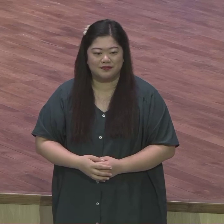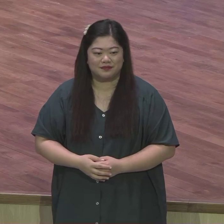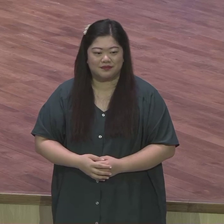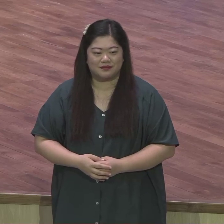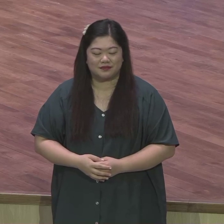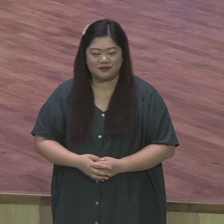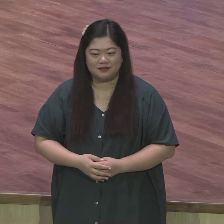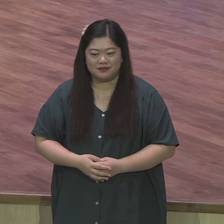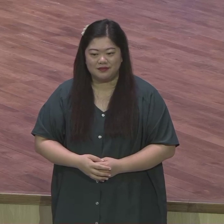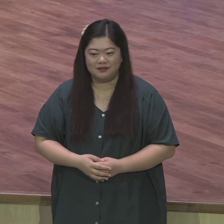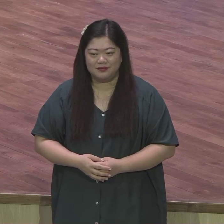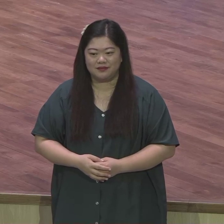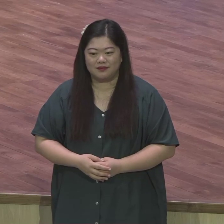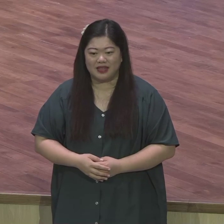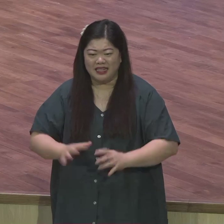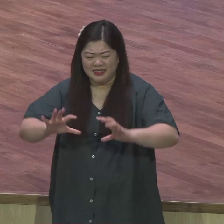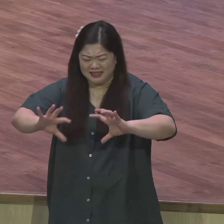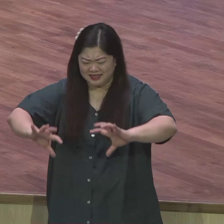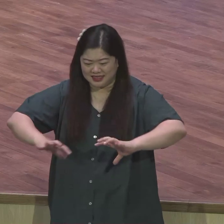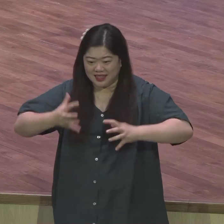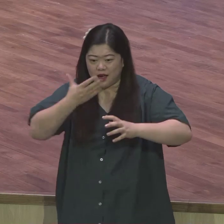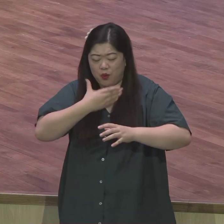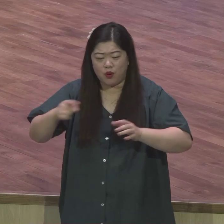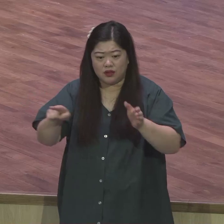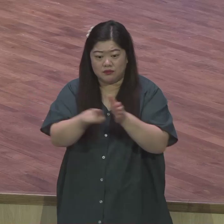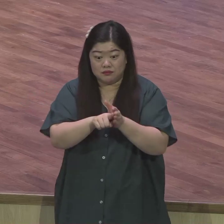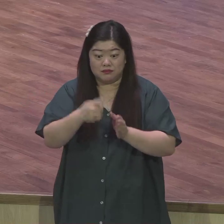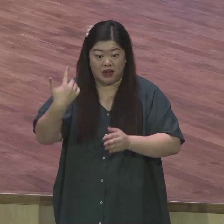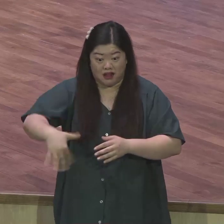세계에 헛되어 있는 영혼을 향해서 기도하는 게 세계보험화라고 이런 열정